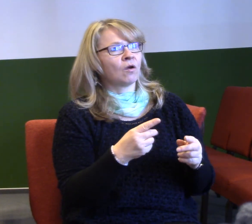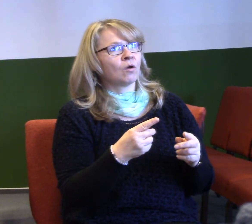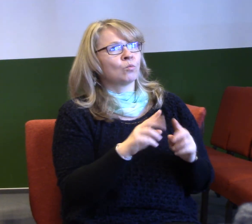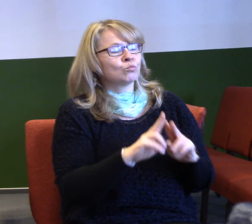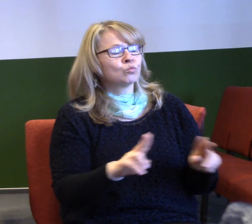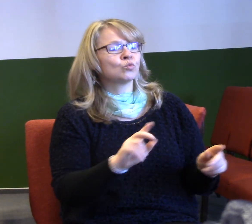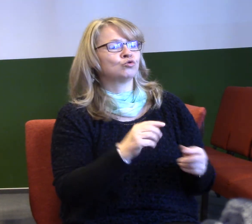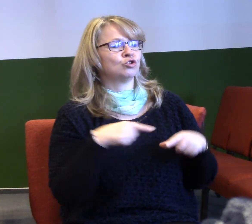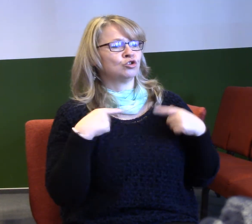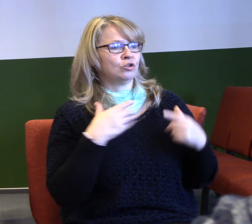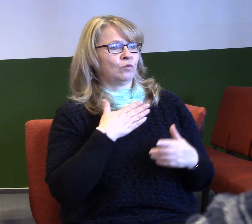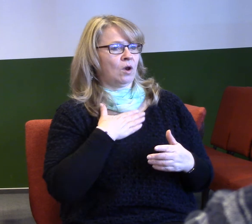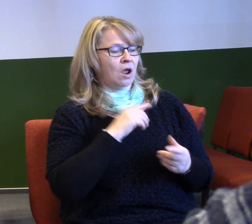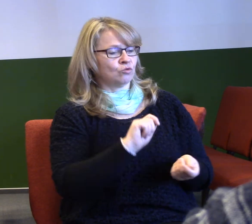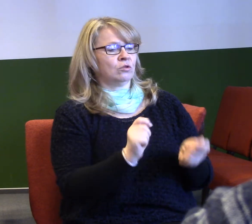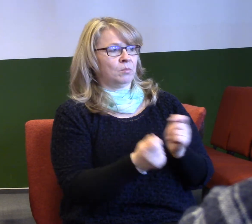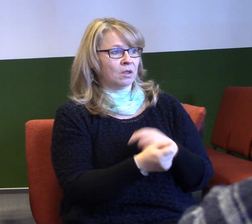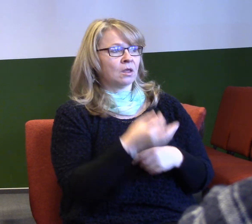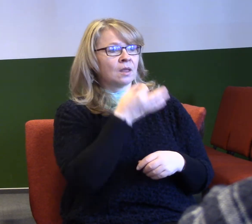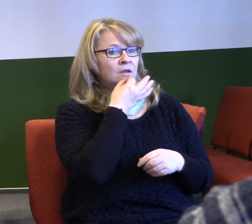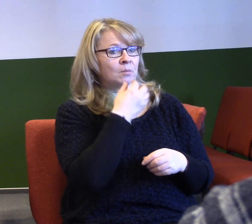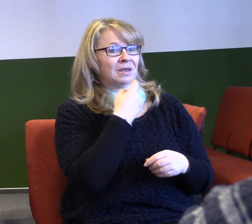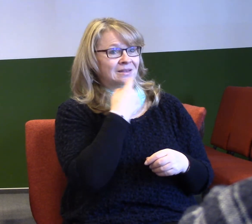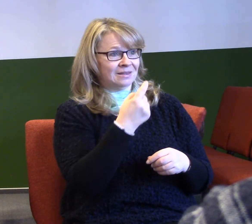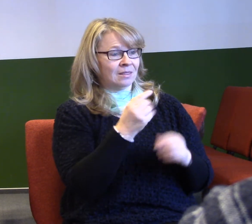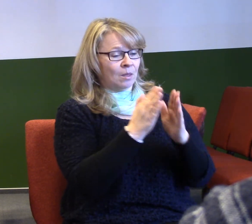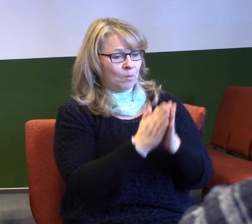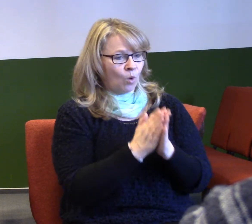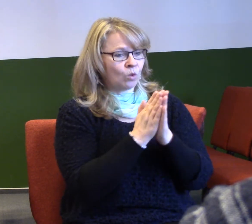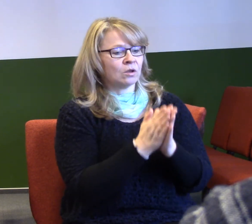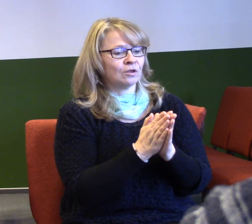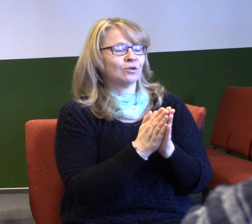Takže pokud se ke mně chcete připojit a souhlasíte s touto modlitbou, tak se ke mně přidejte, prosím.